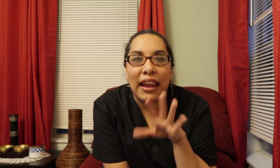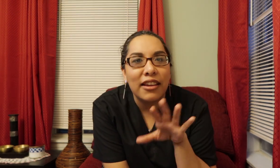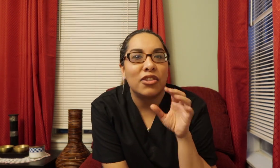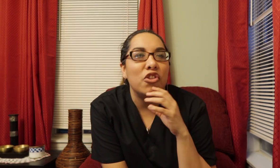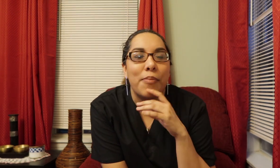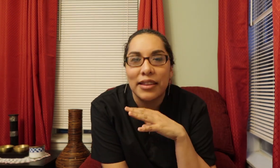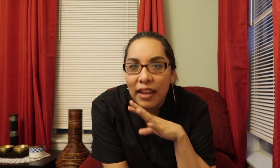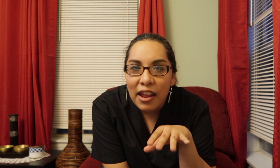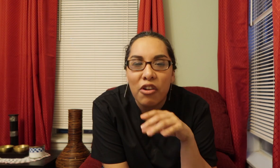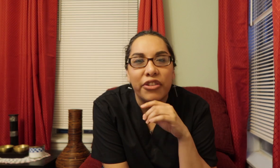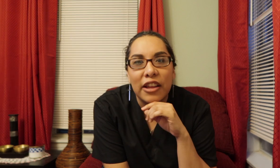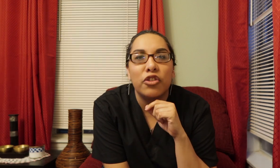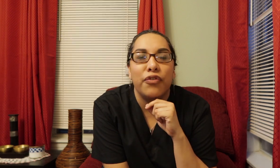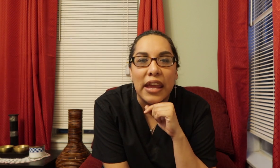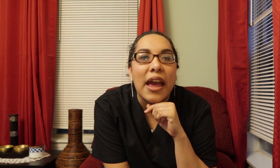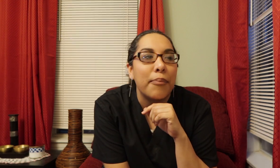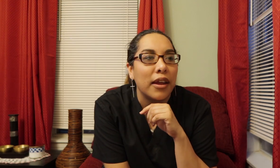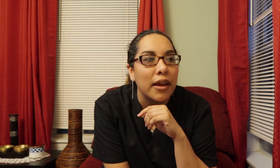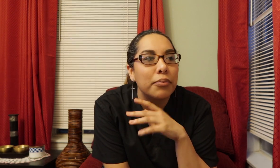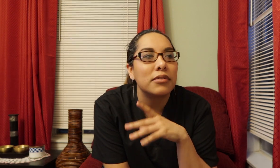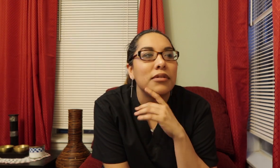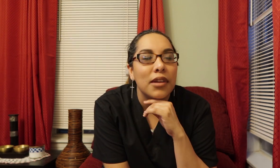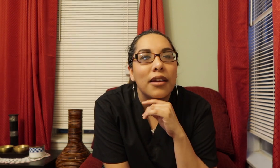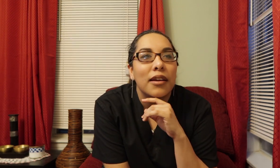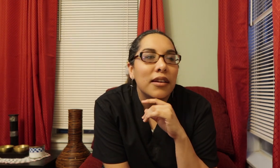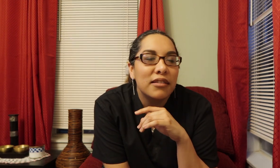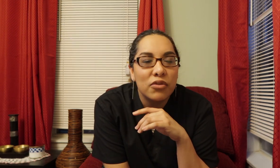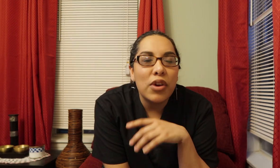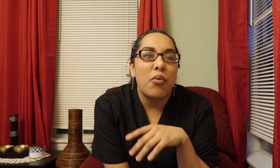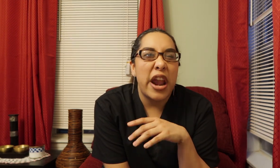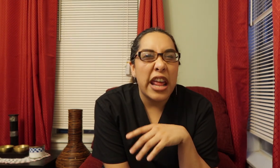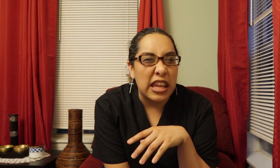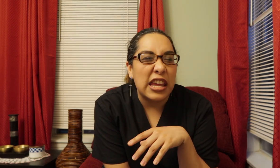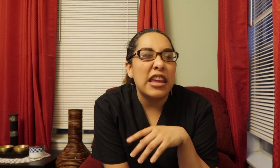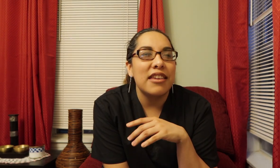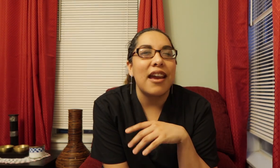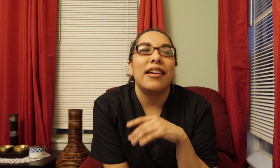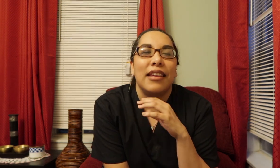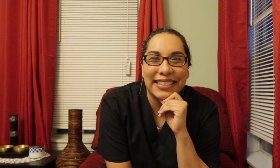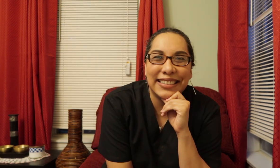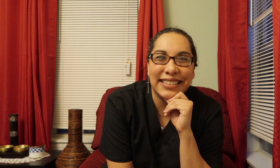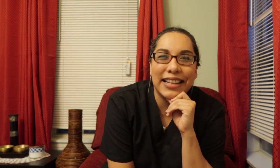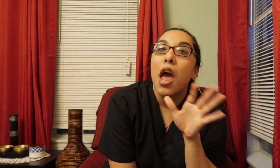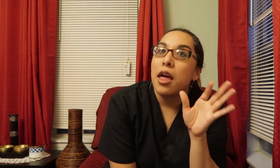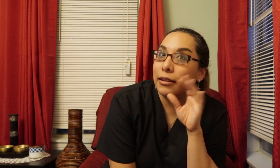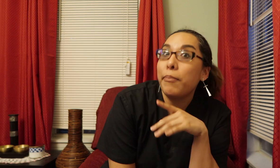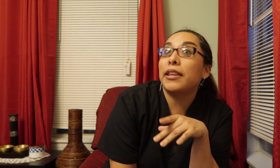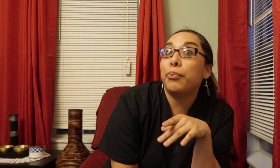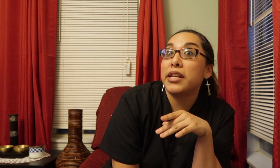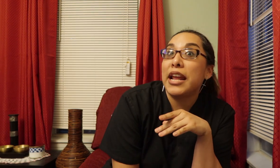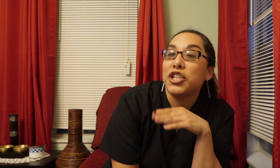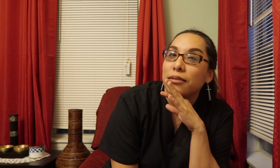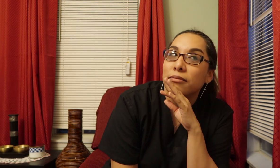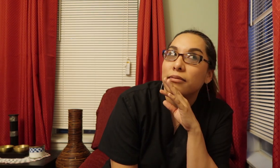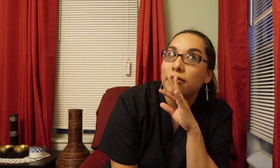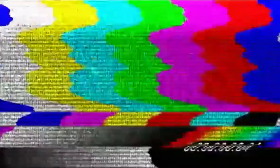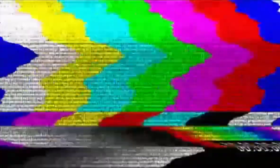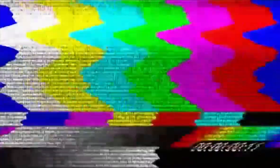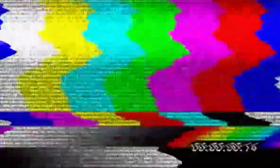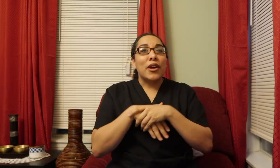esto Nomás quiere encontrar A Sophia Porque pues Es una buena niña Es una buena niña impresionación So